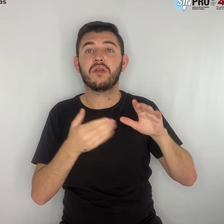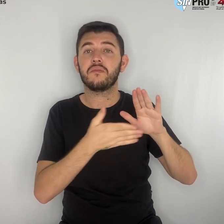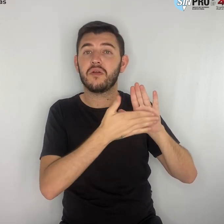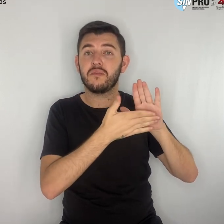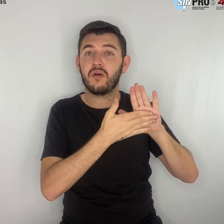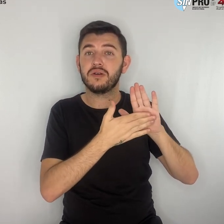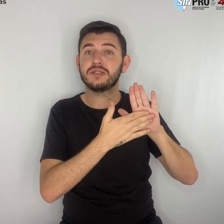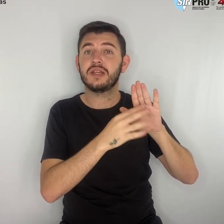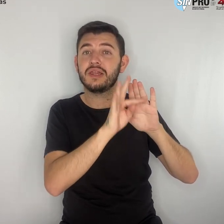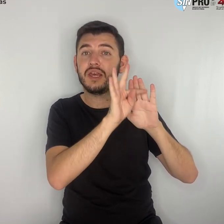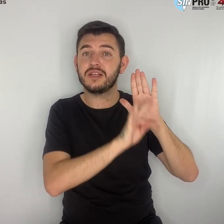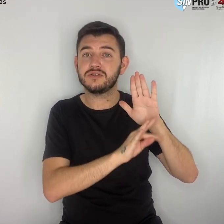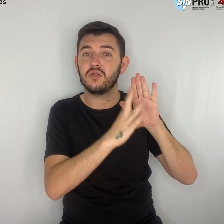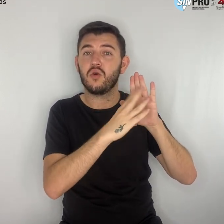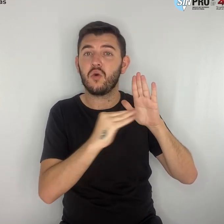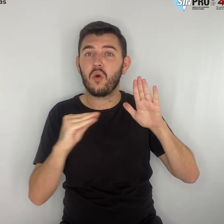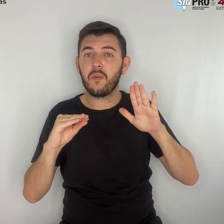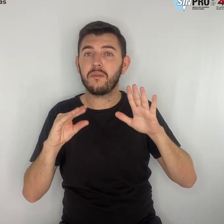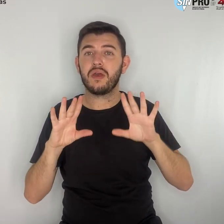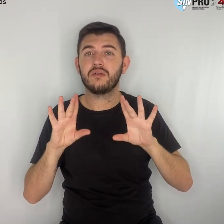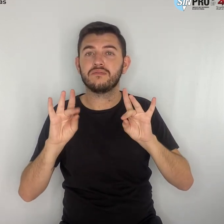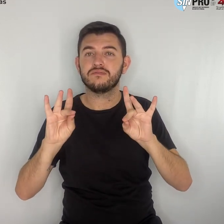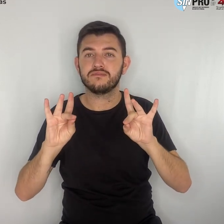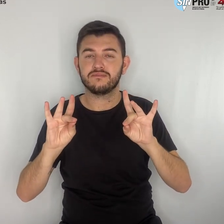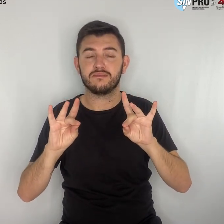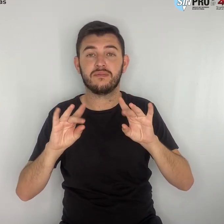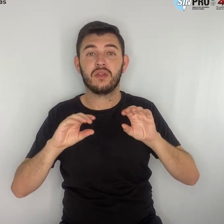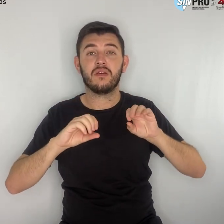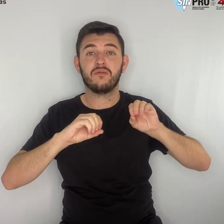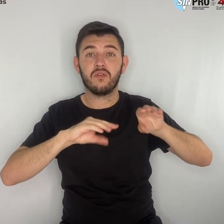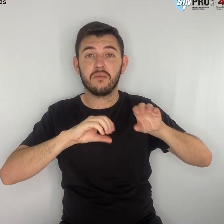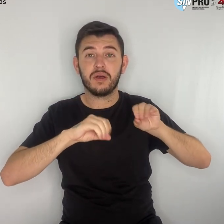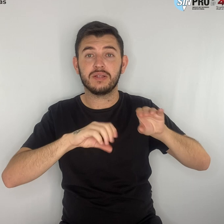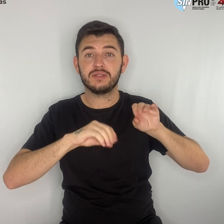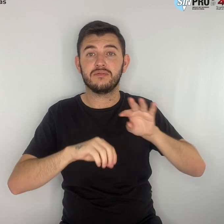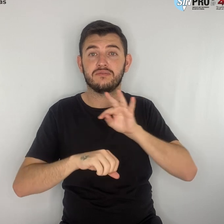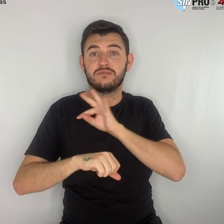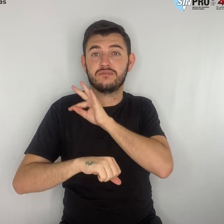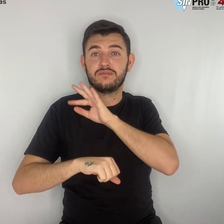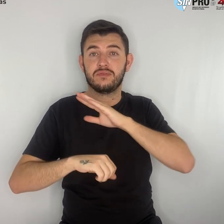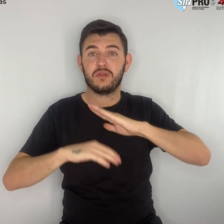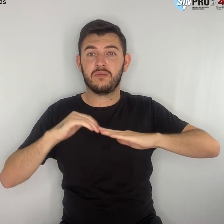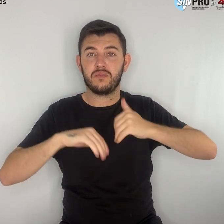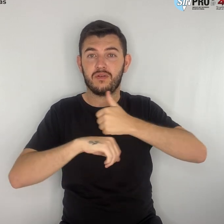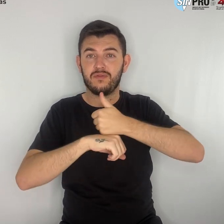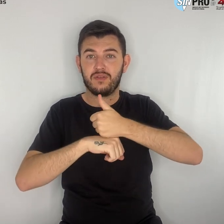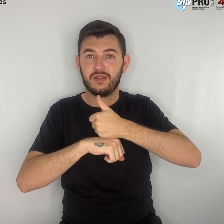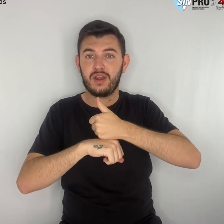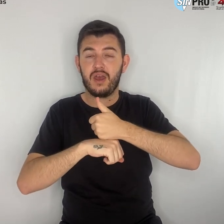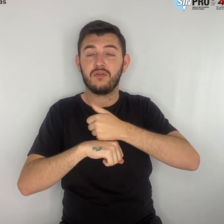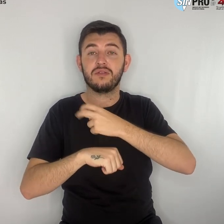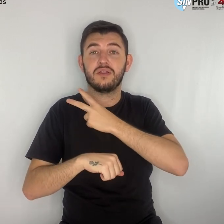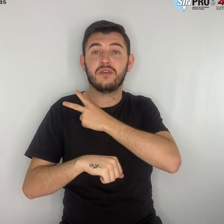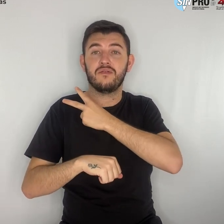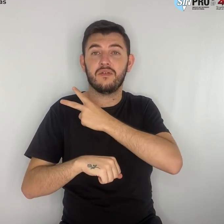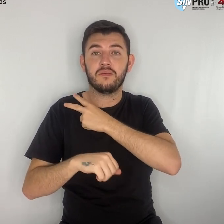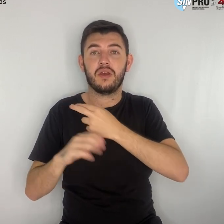formação técnica profissional de nível médio está regulamentada sem sessão própria na